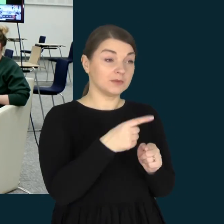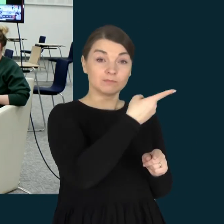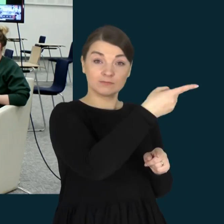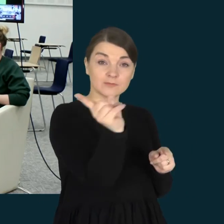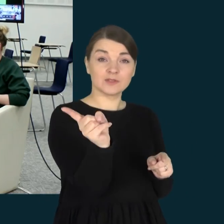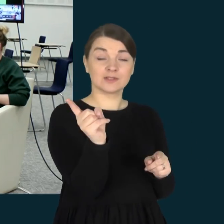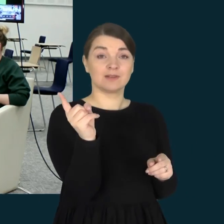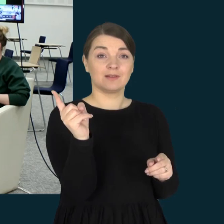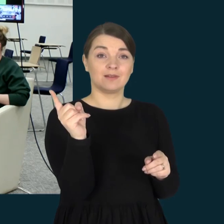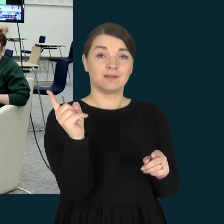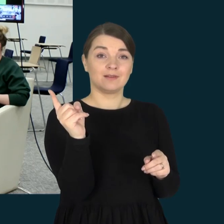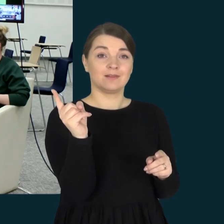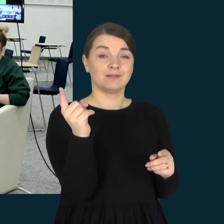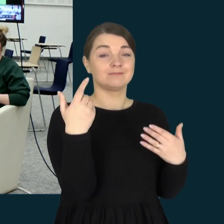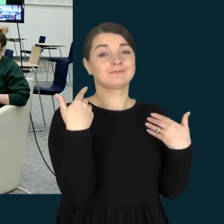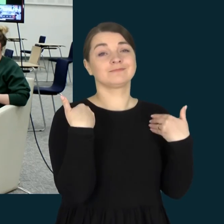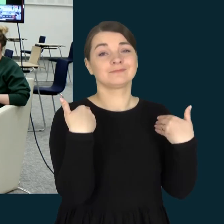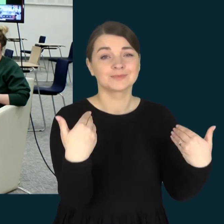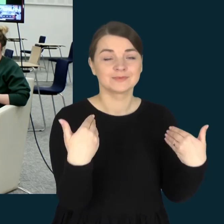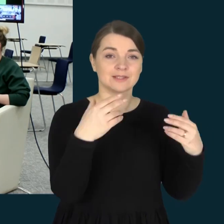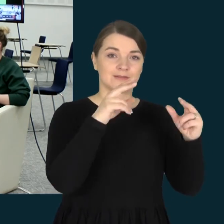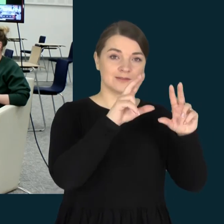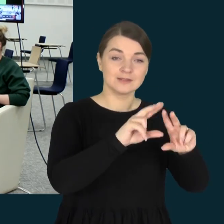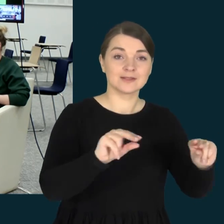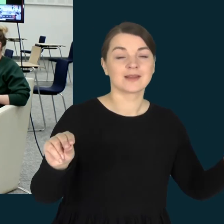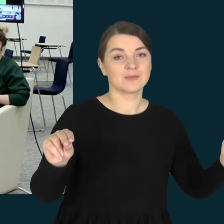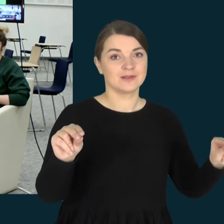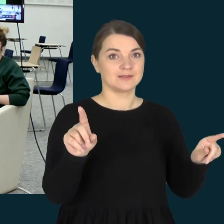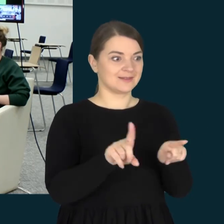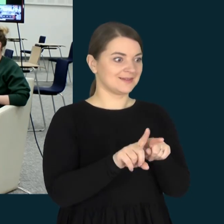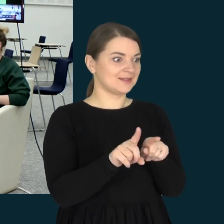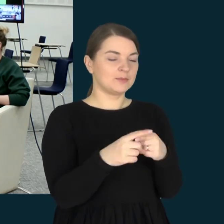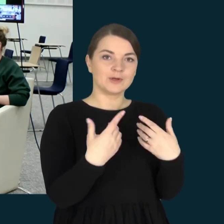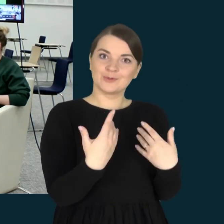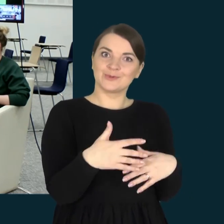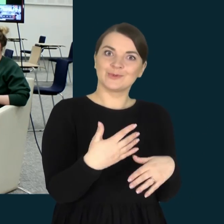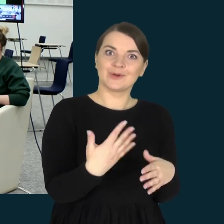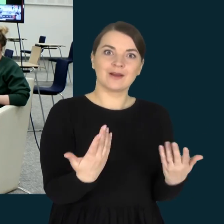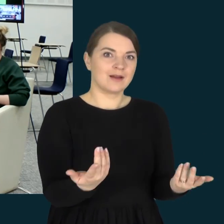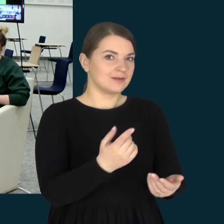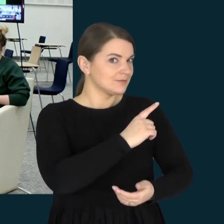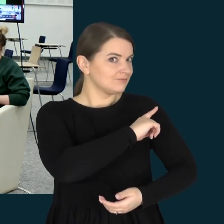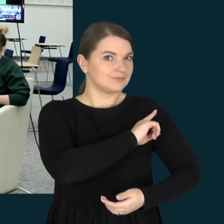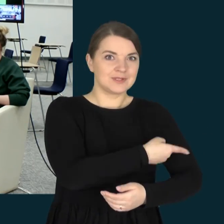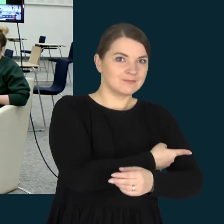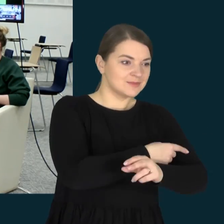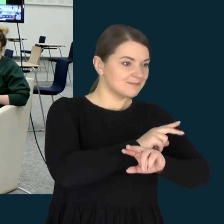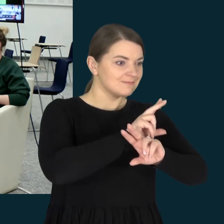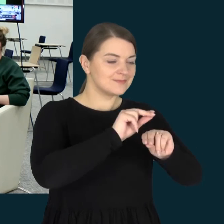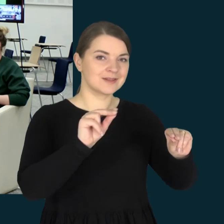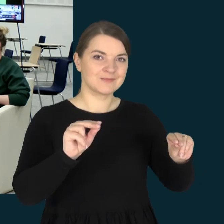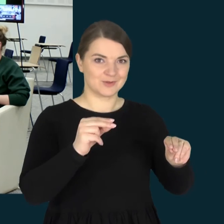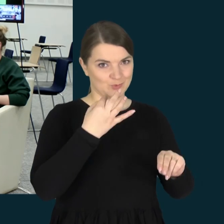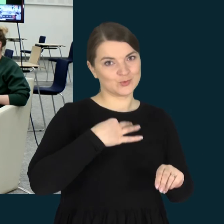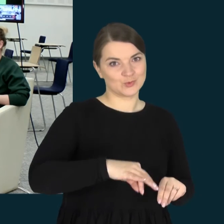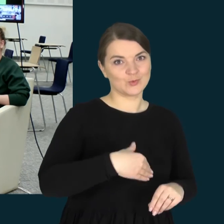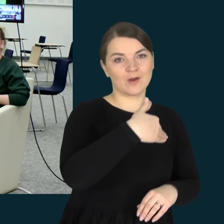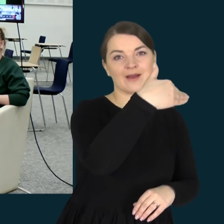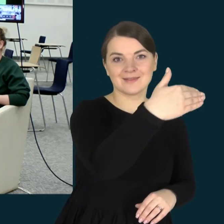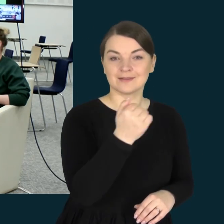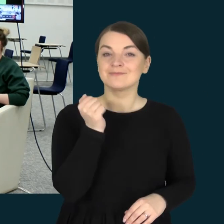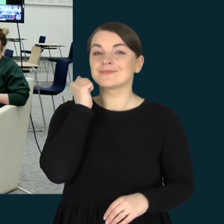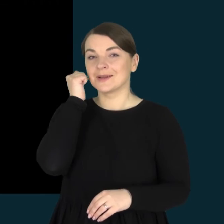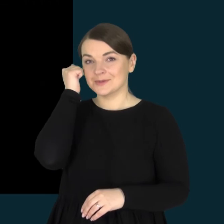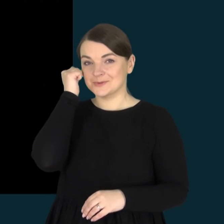lankytojų, linkėdamas sėkmės jums ir dar didžiausias ir didesnės sėkmės jūsų sūnų atityje.